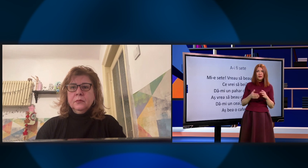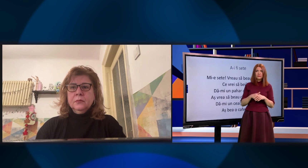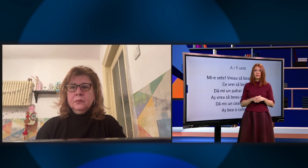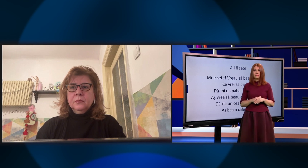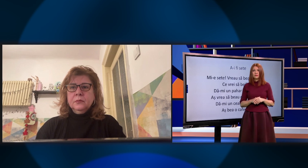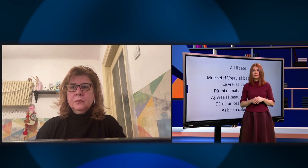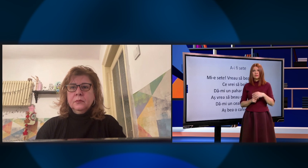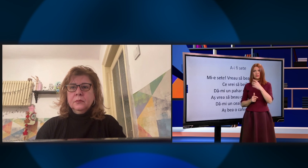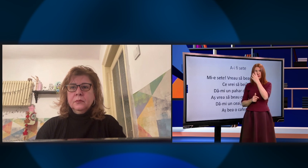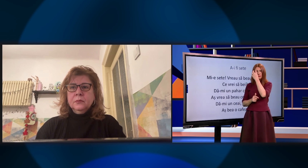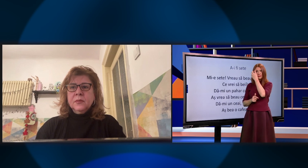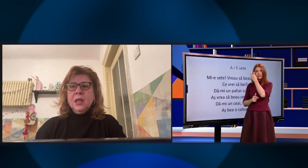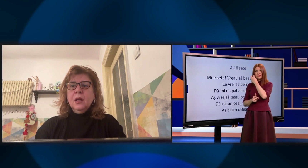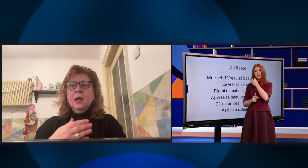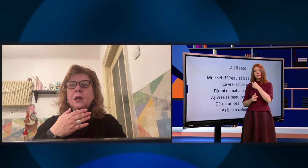cafea?